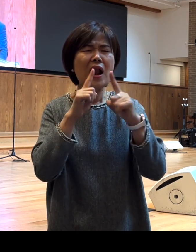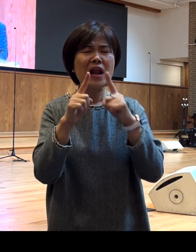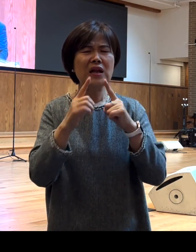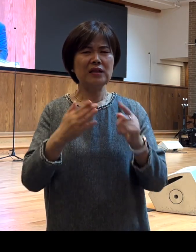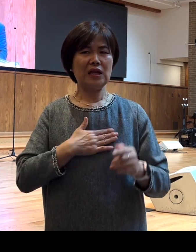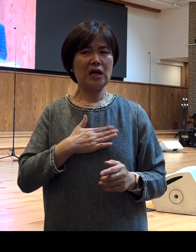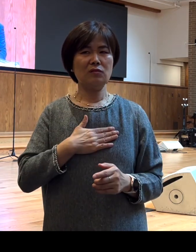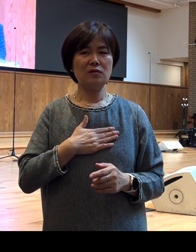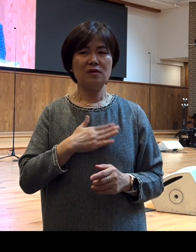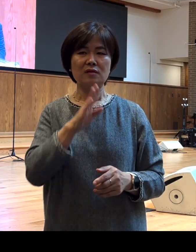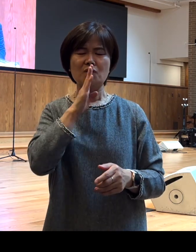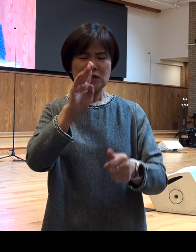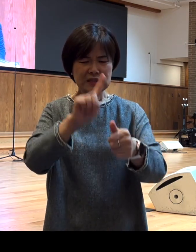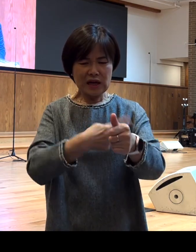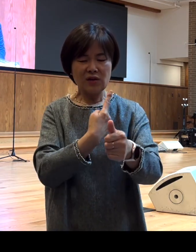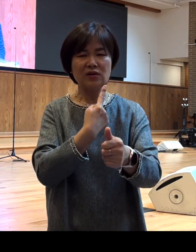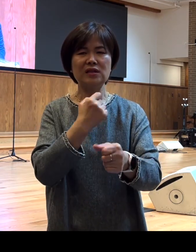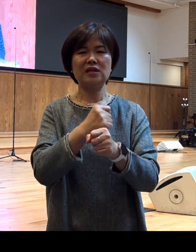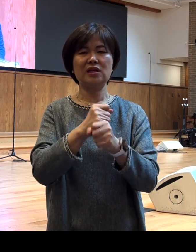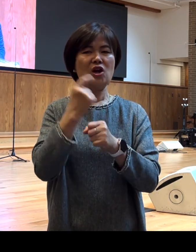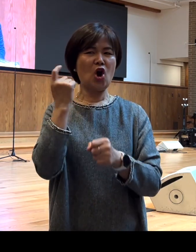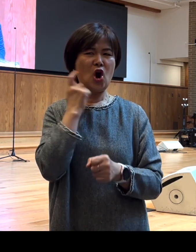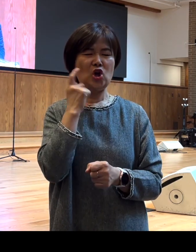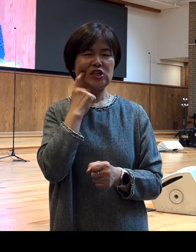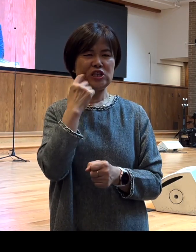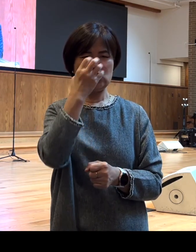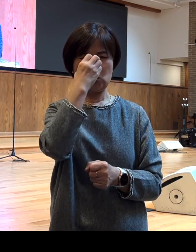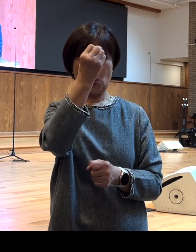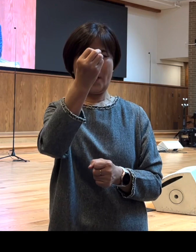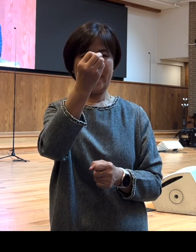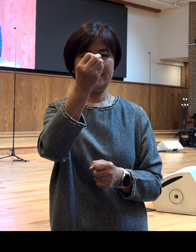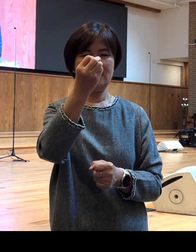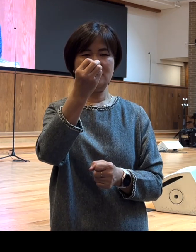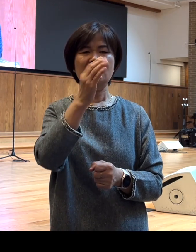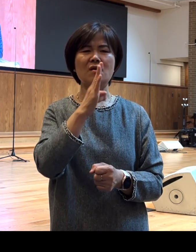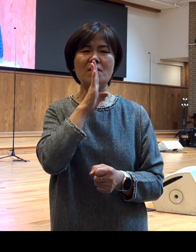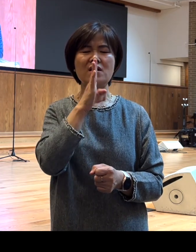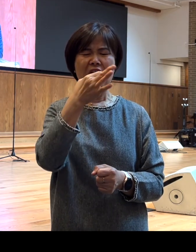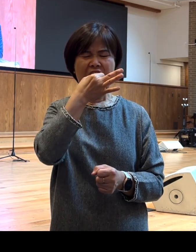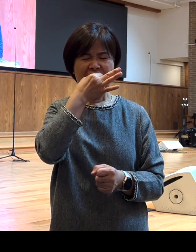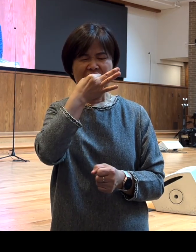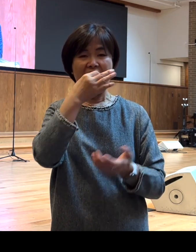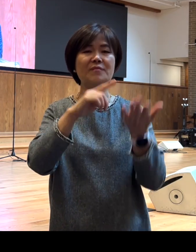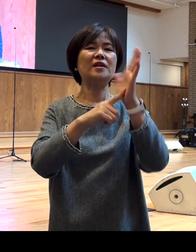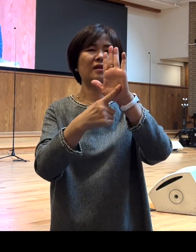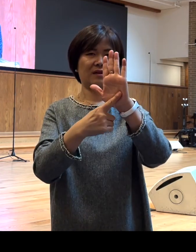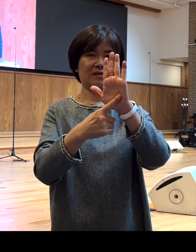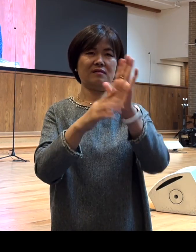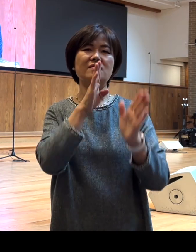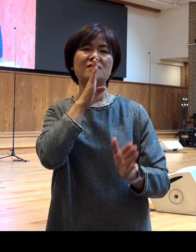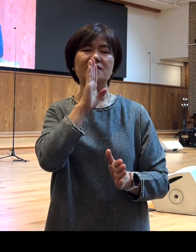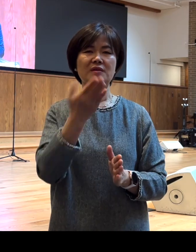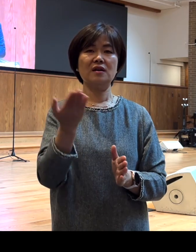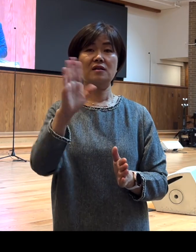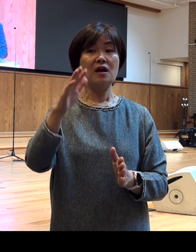모르는 사이에 그 안에 거짓과 교만과 욕망이 묻어나게 되어 있습니다 하지만 성령의